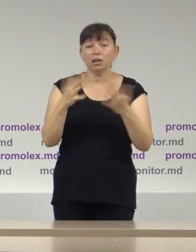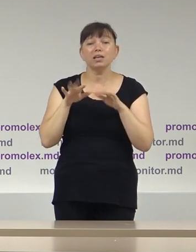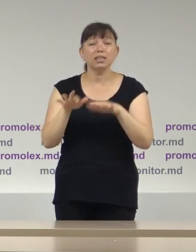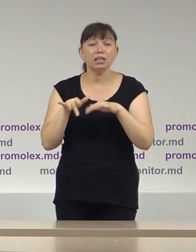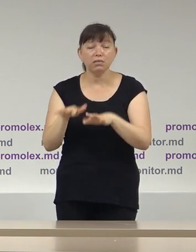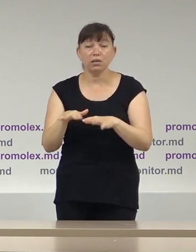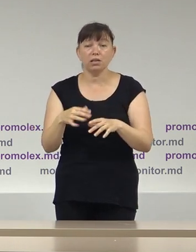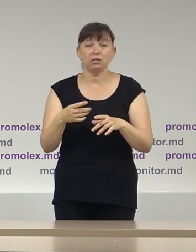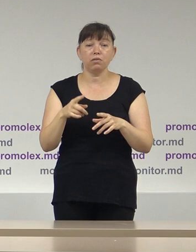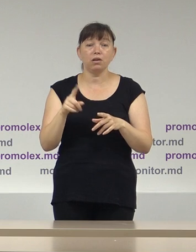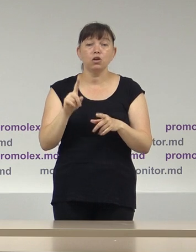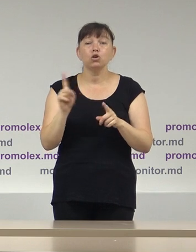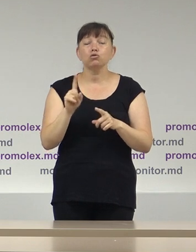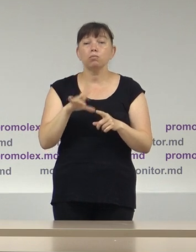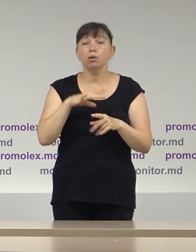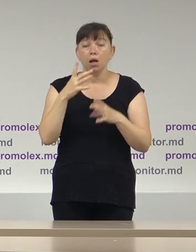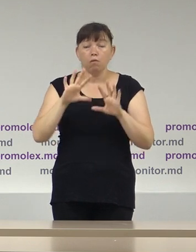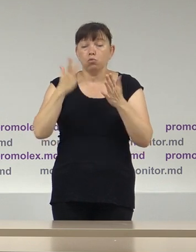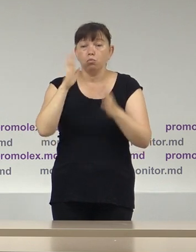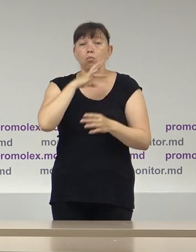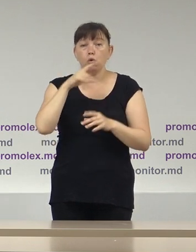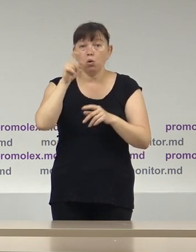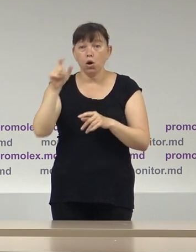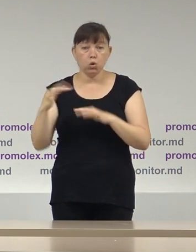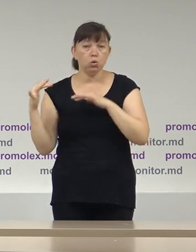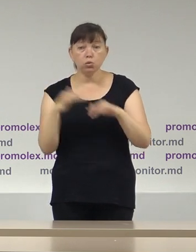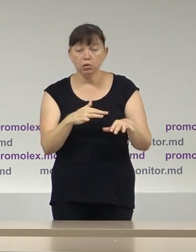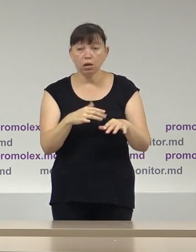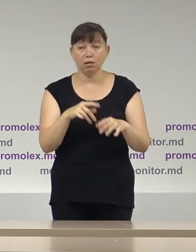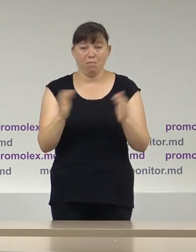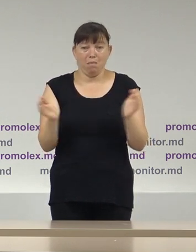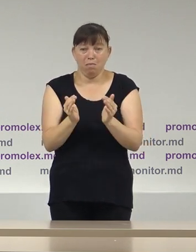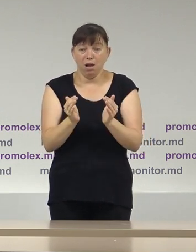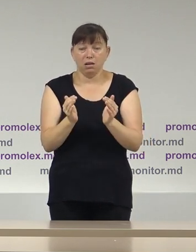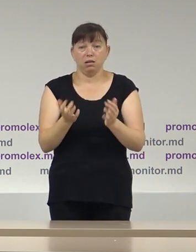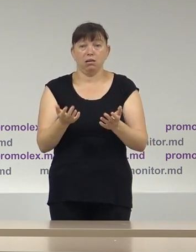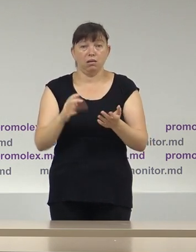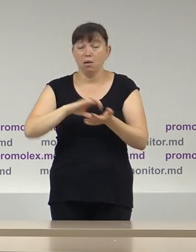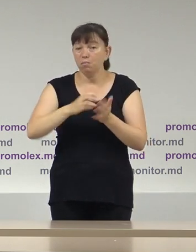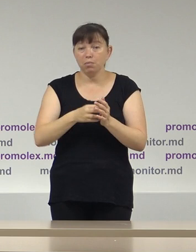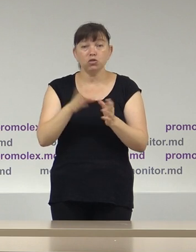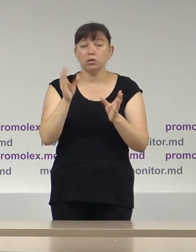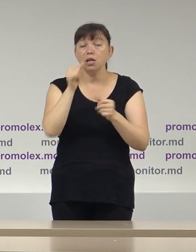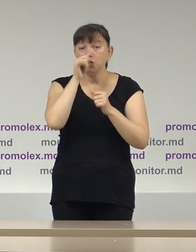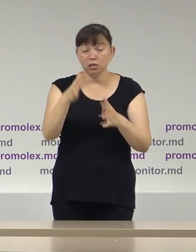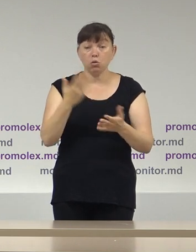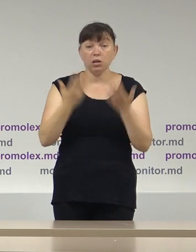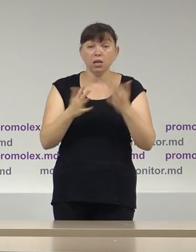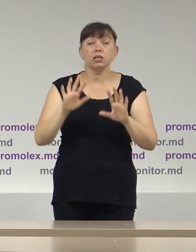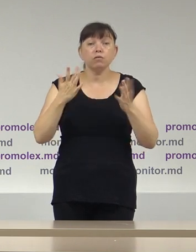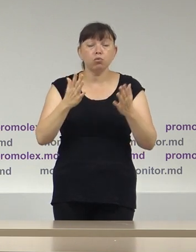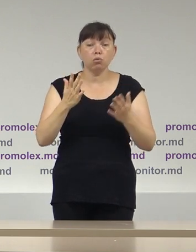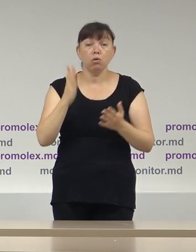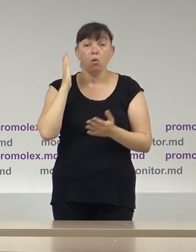masie mai mari de cetățeni sunt limitate și, respectiv, dacă vor fi